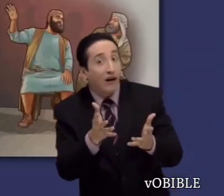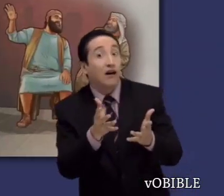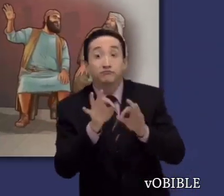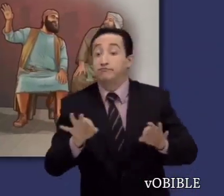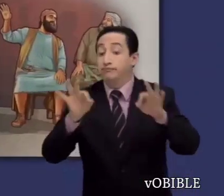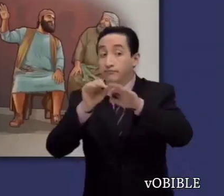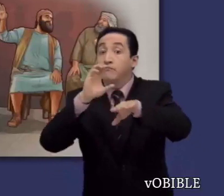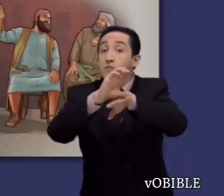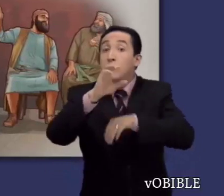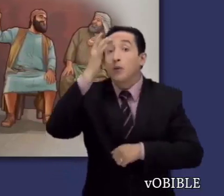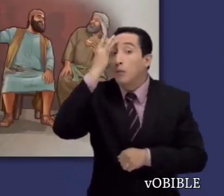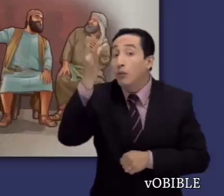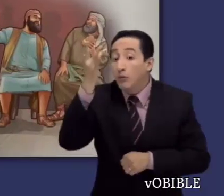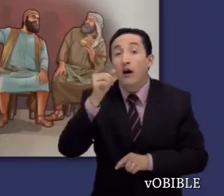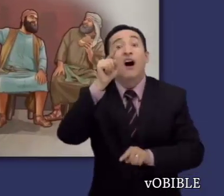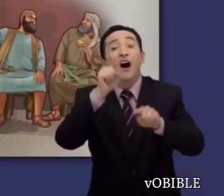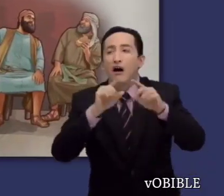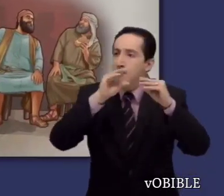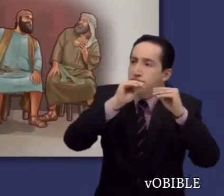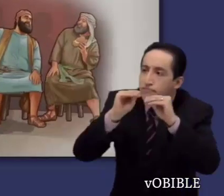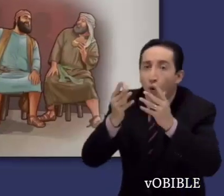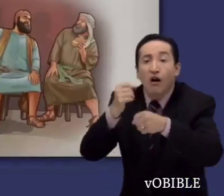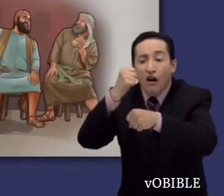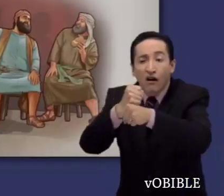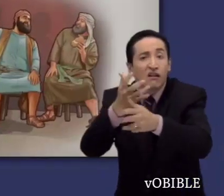la vida de los demás y no querían trabajar para mantenerse.